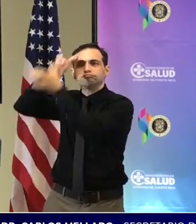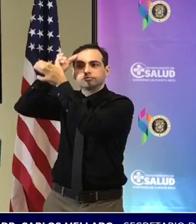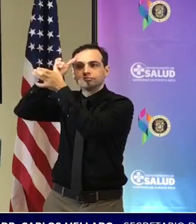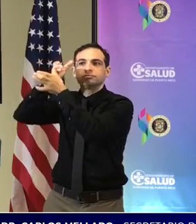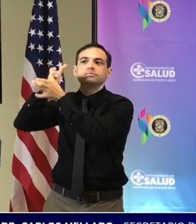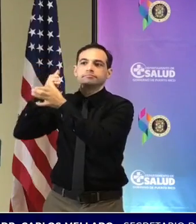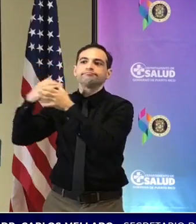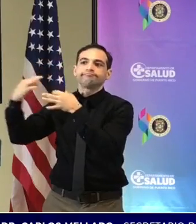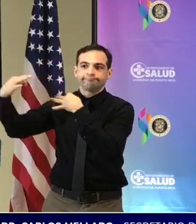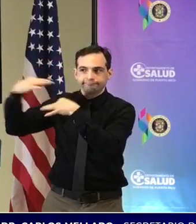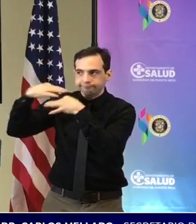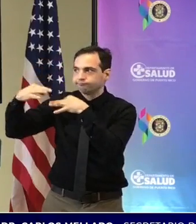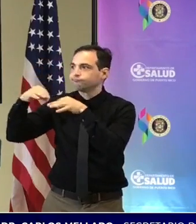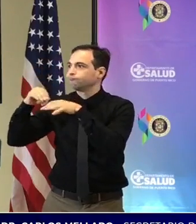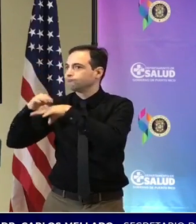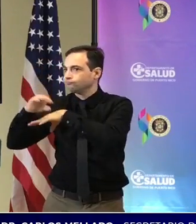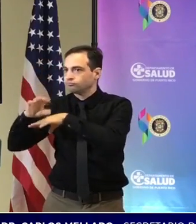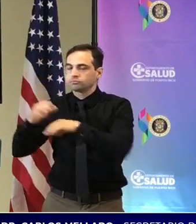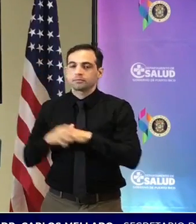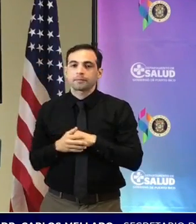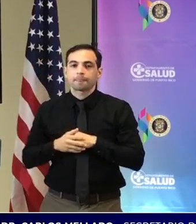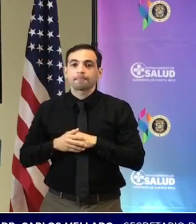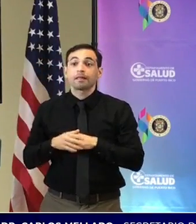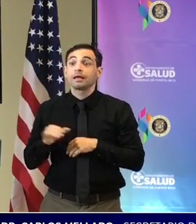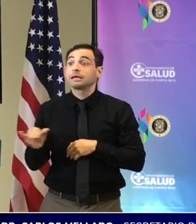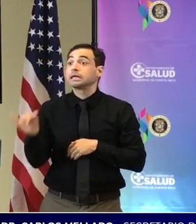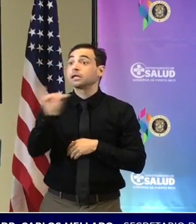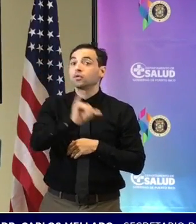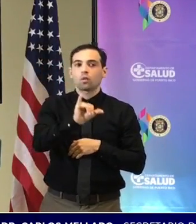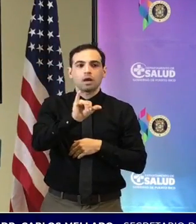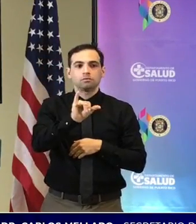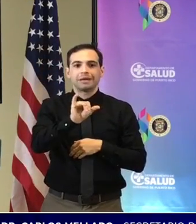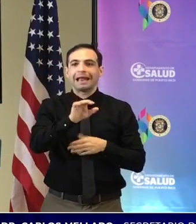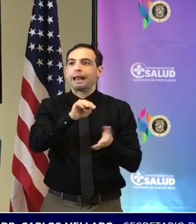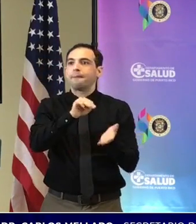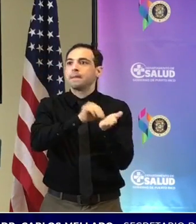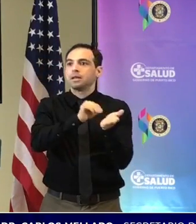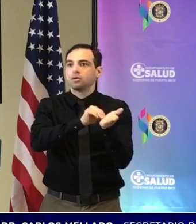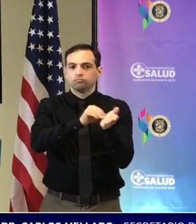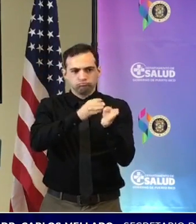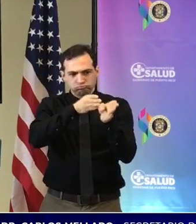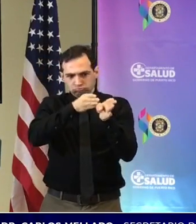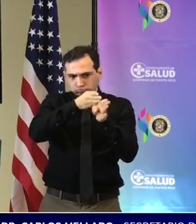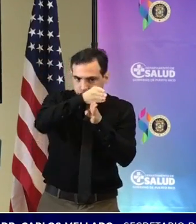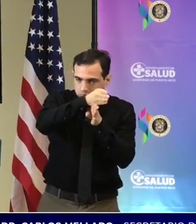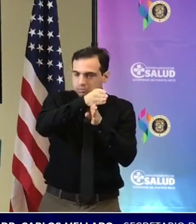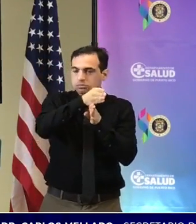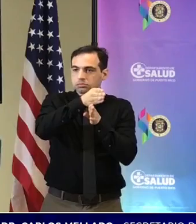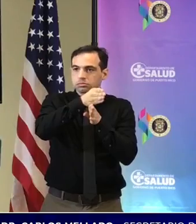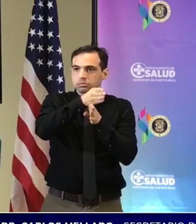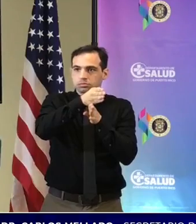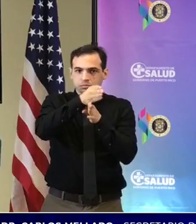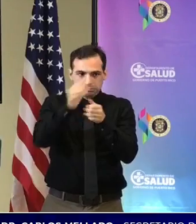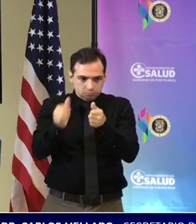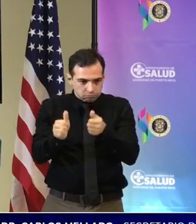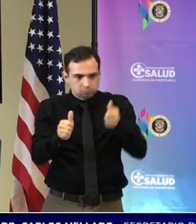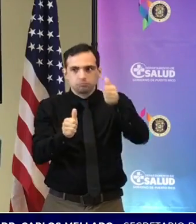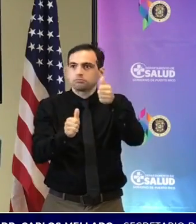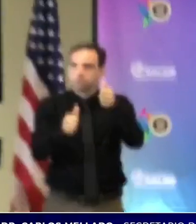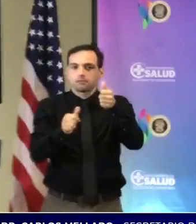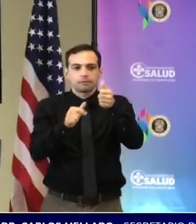del primer oficial médico, porque precisamente con esa data es que nuestro principal oficial médico